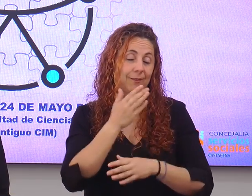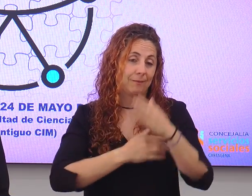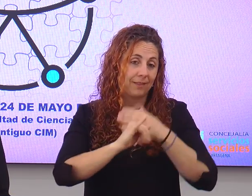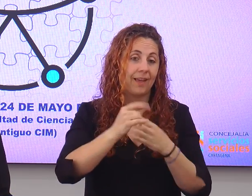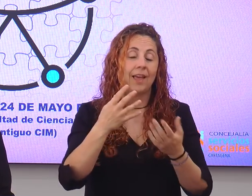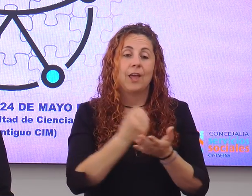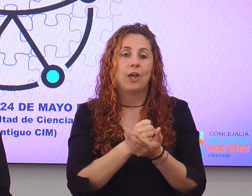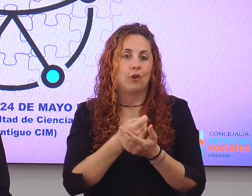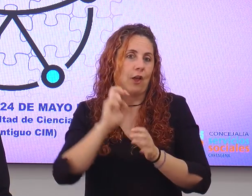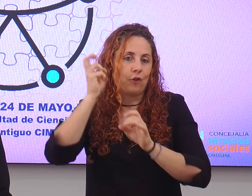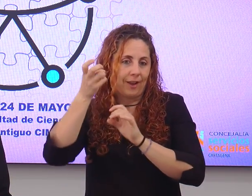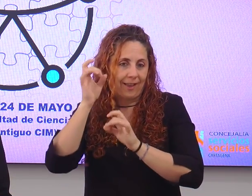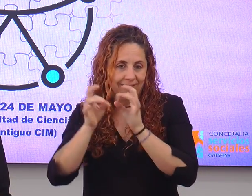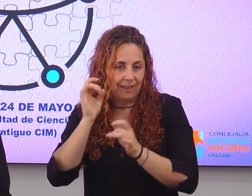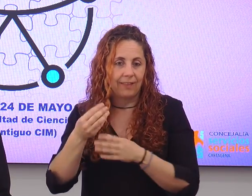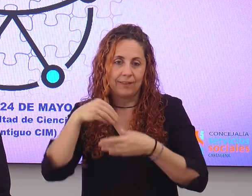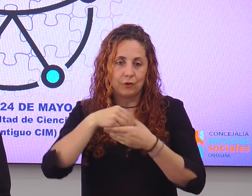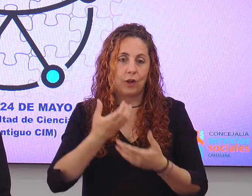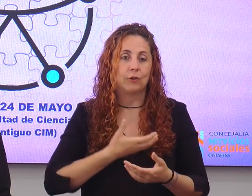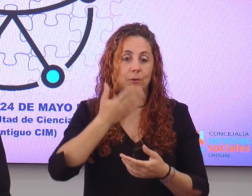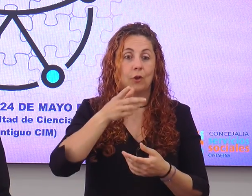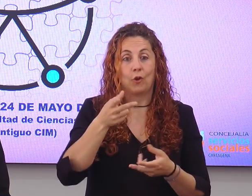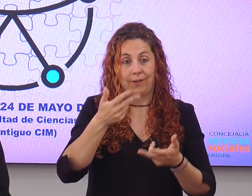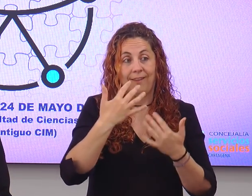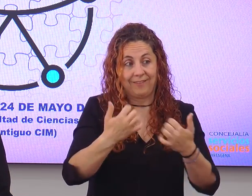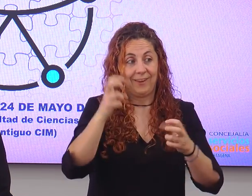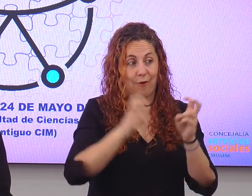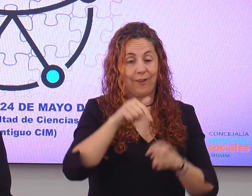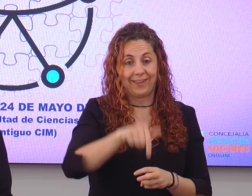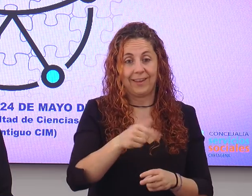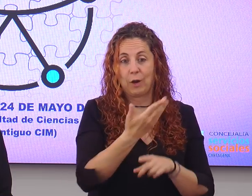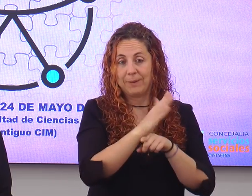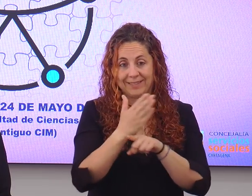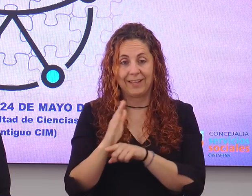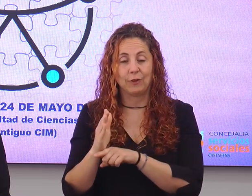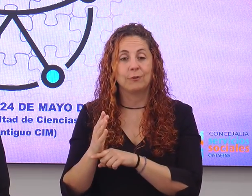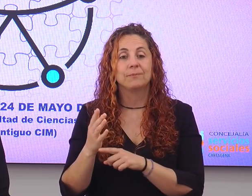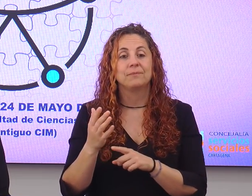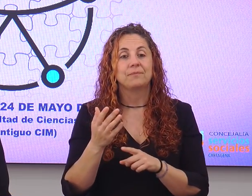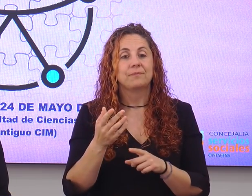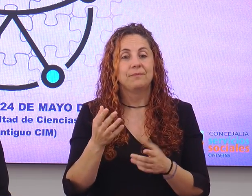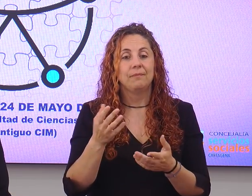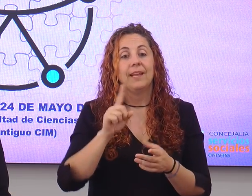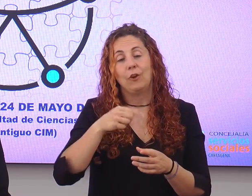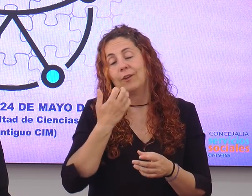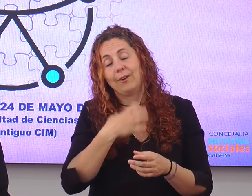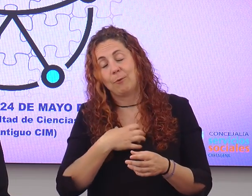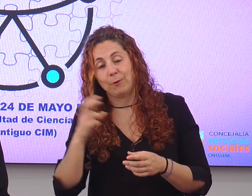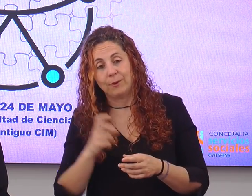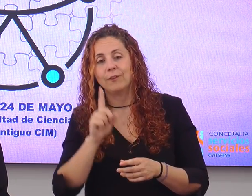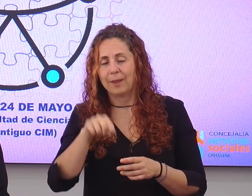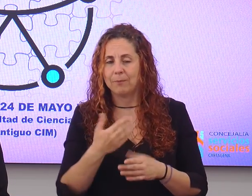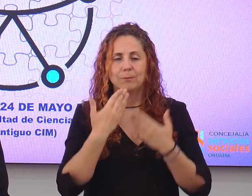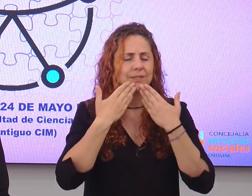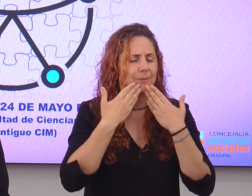actividades con el ayuntamiento, los que estáis aquí esta mañana representados y los que no están tan